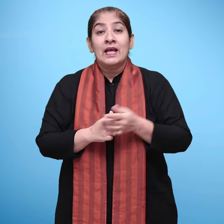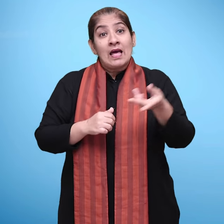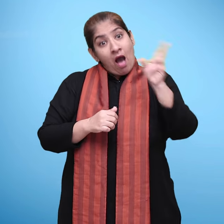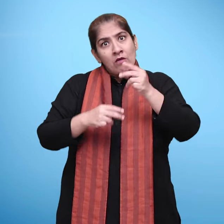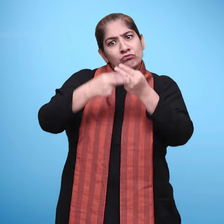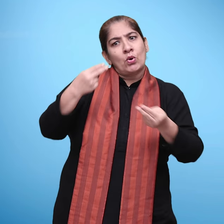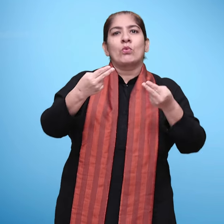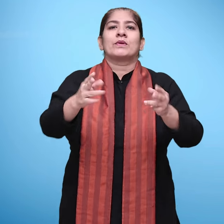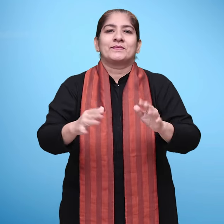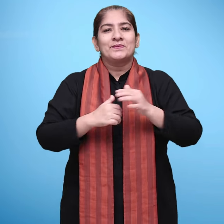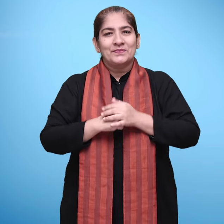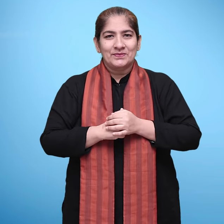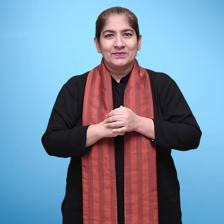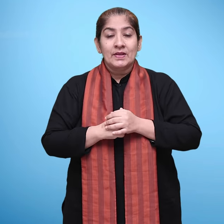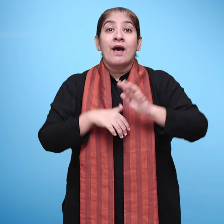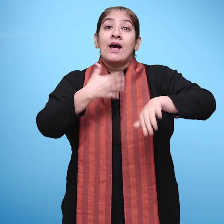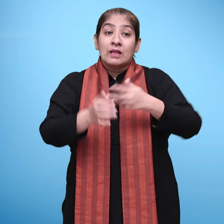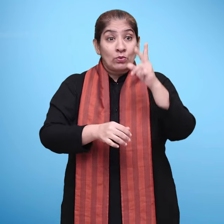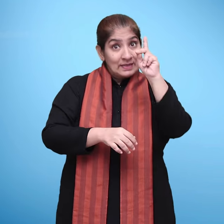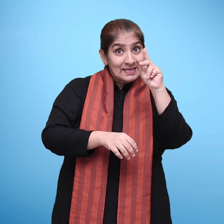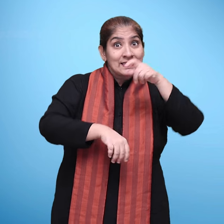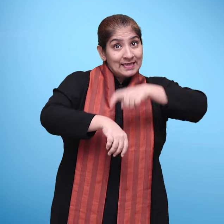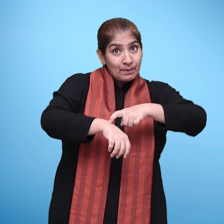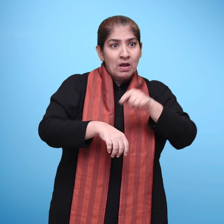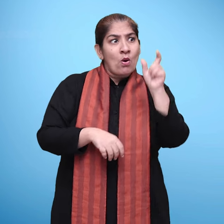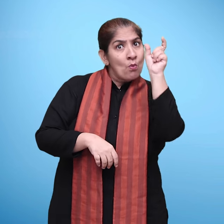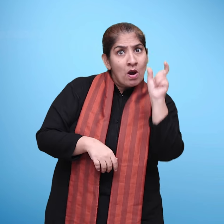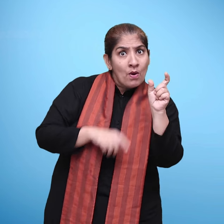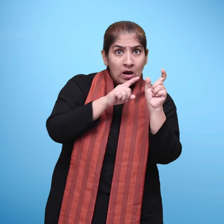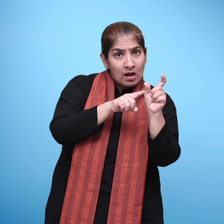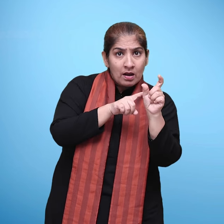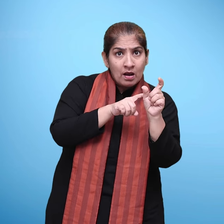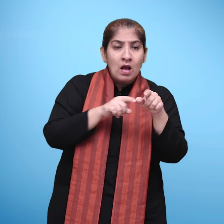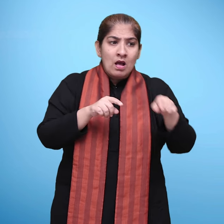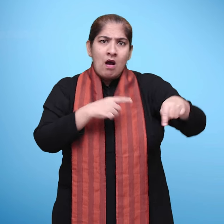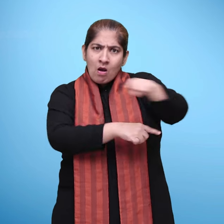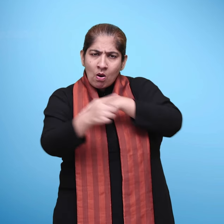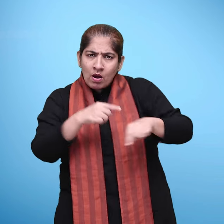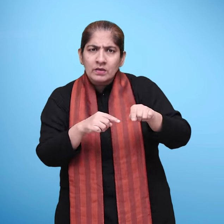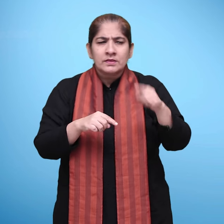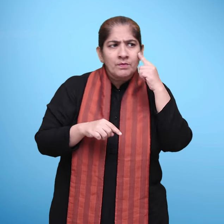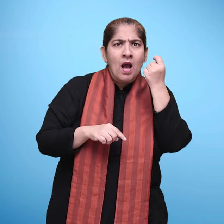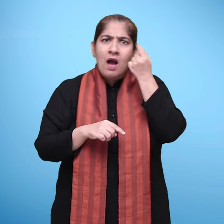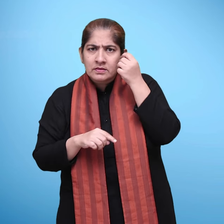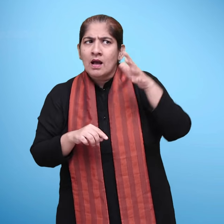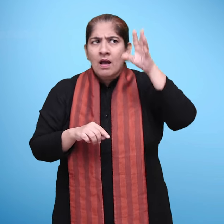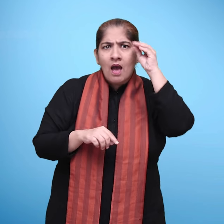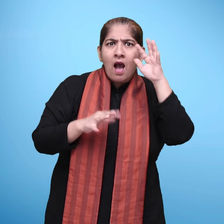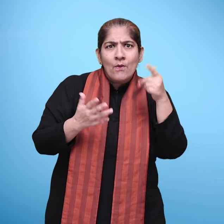कहानी को पुनह पढ़िए और दूसरी बार पढ़ते समय दोहराव वाले वाक्यों पर बच्चों को अनुमान लगाने